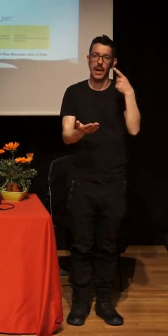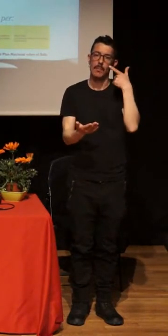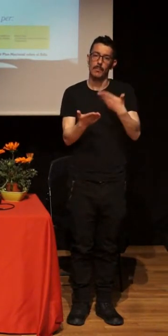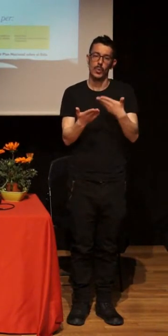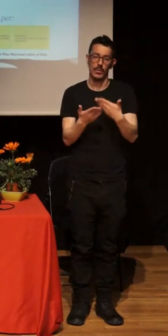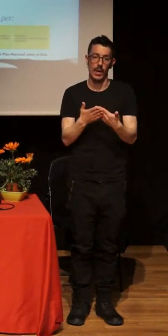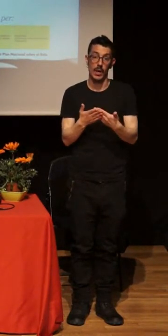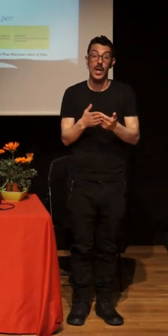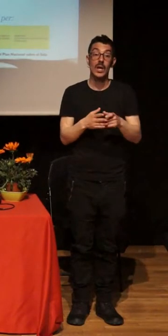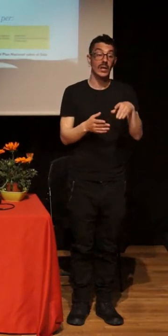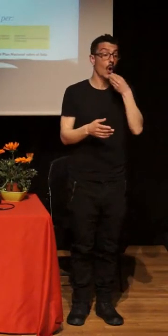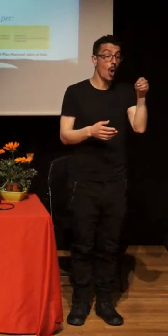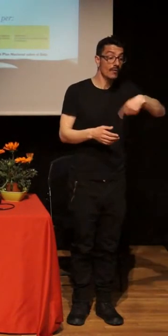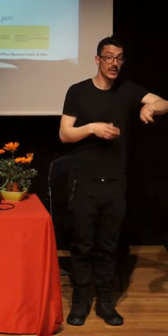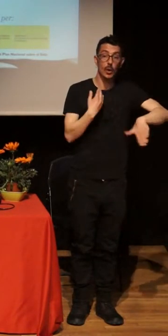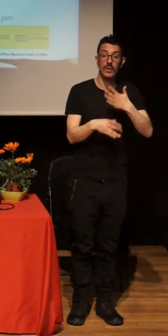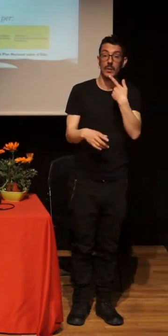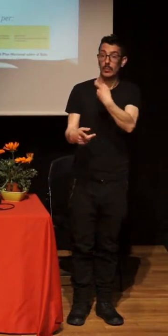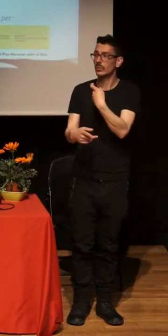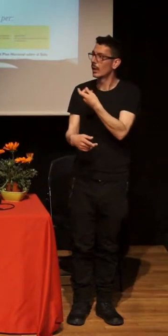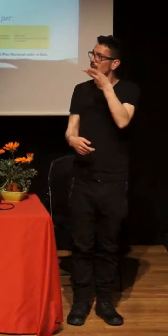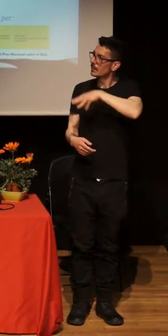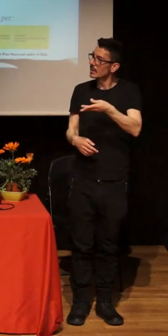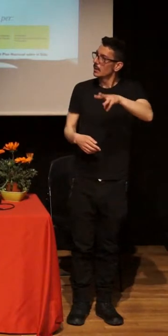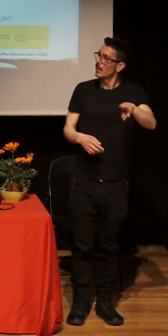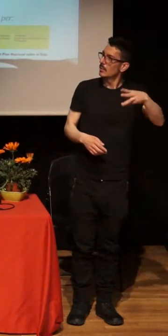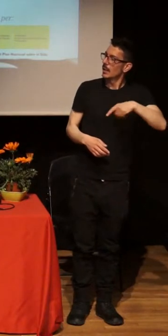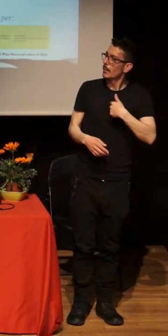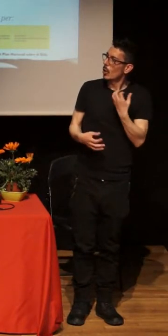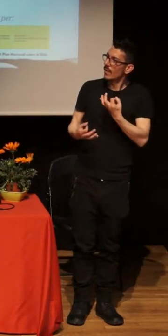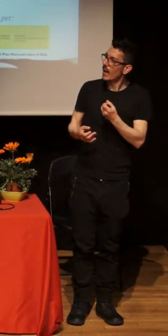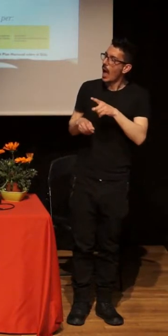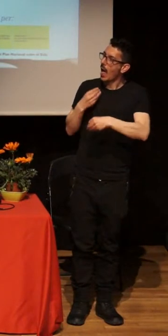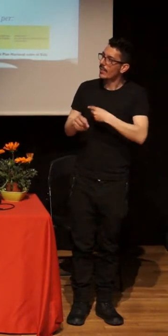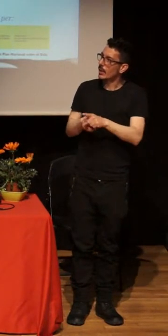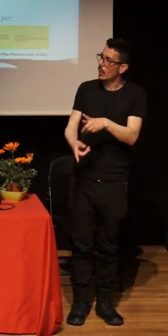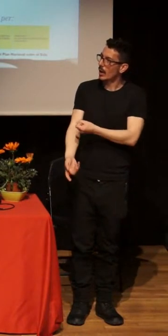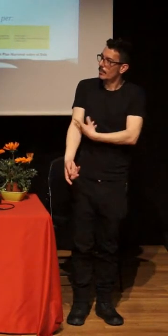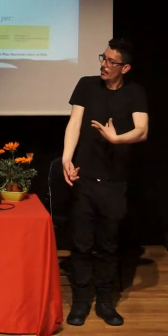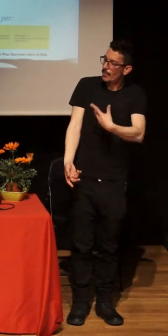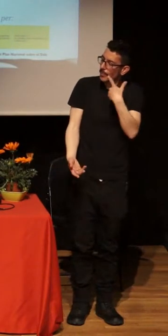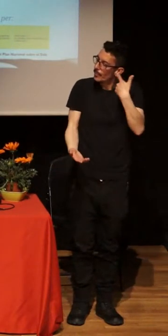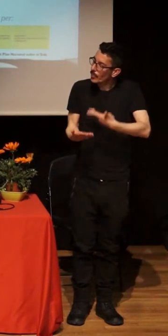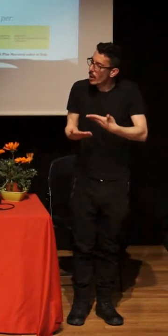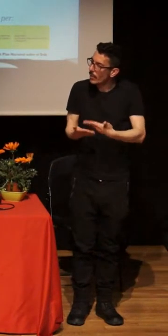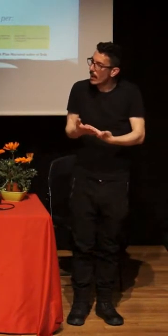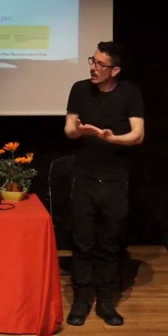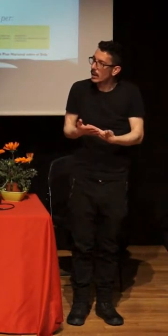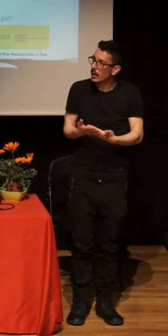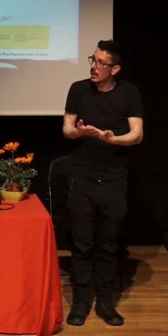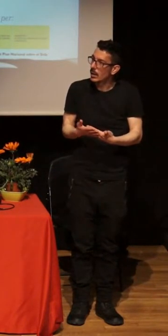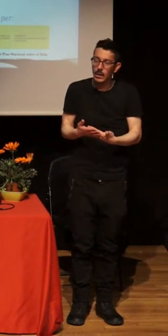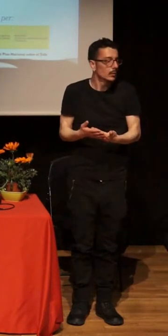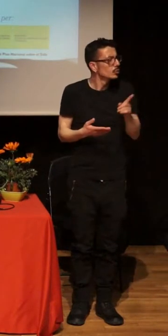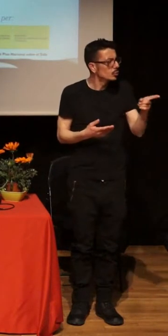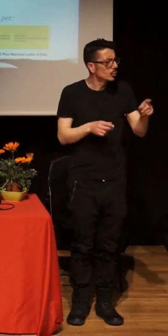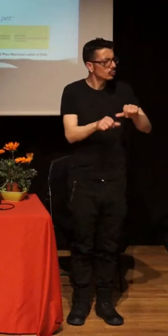cada tres meses. ¿Y por qué tienes que hacer la prueba? Bueno, ¿has tenido alguna situación de riesgo? No, en ese escenario estamos.